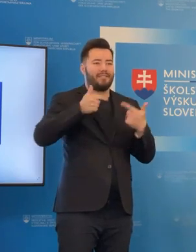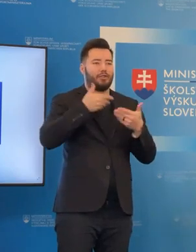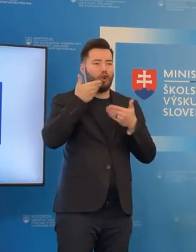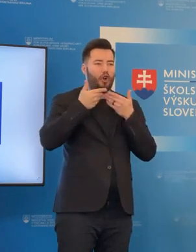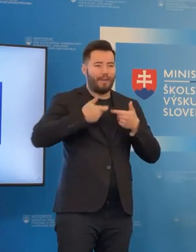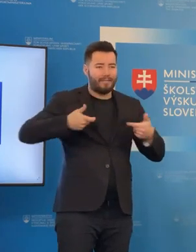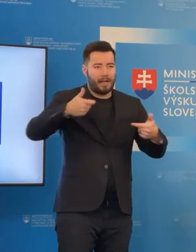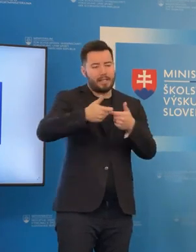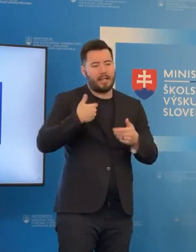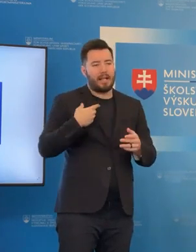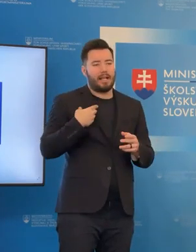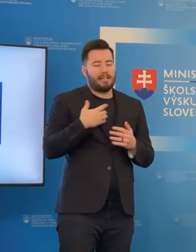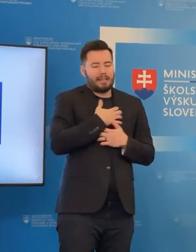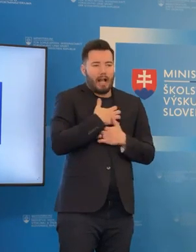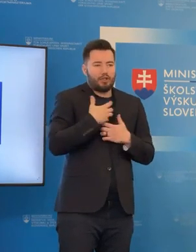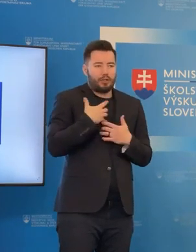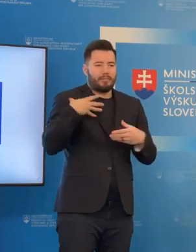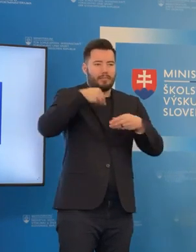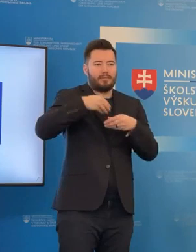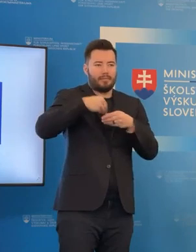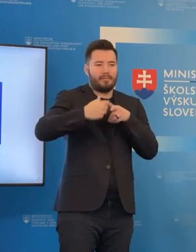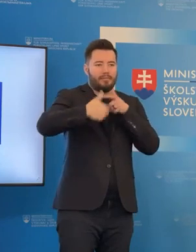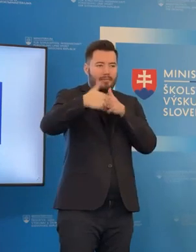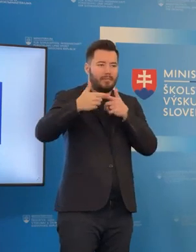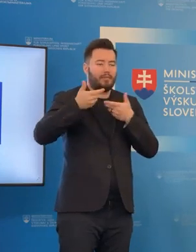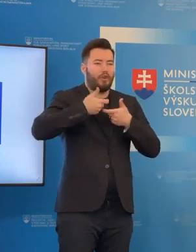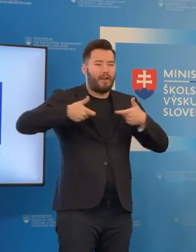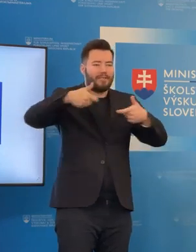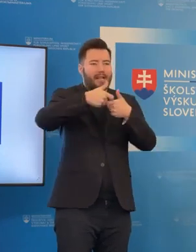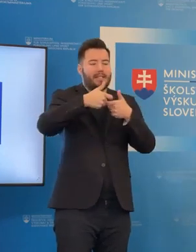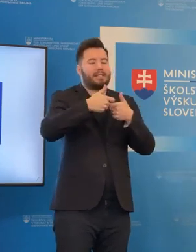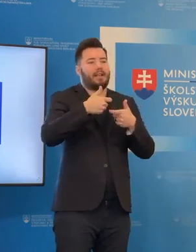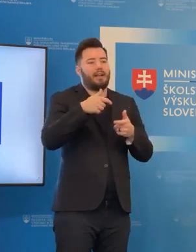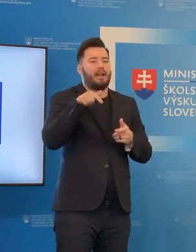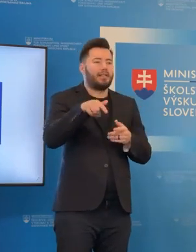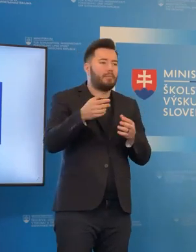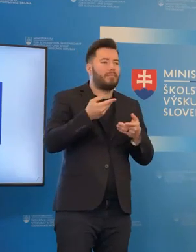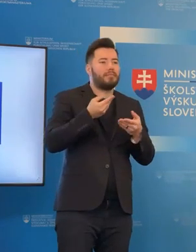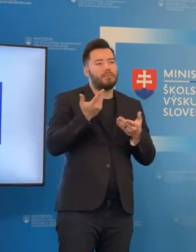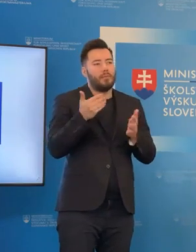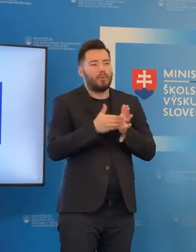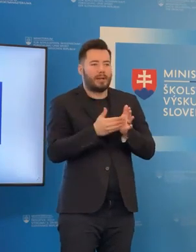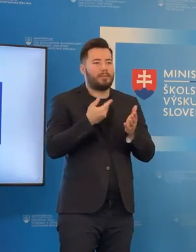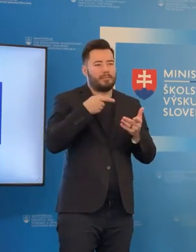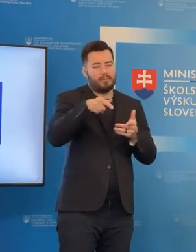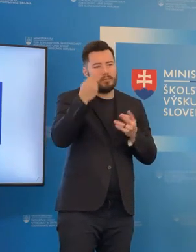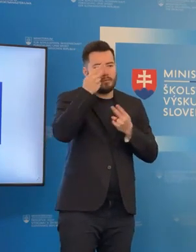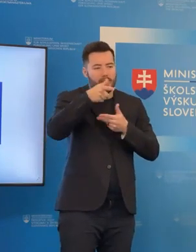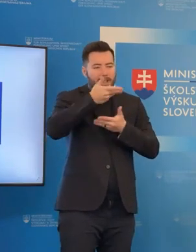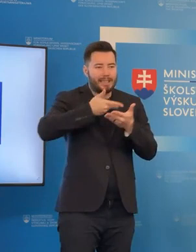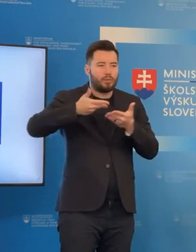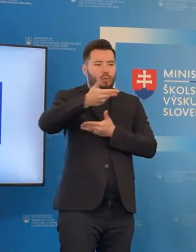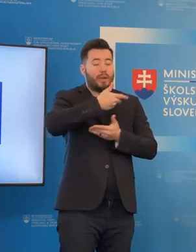to je len možné. Čiže tam si vymieňame nejaké rôzne usmernenia. Je tam aj zástupca z krízového štábu.